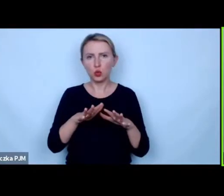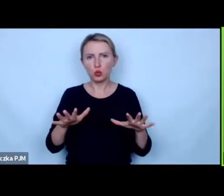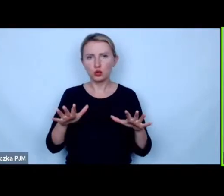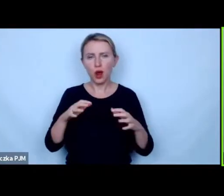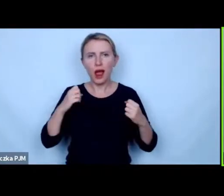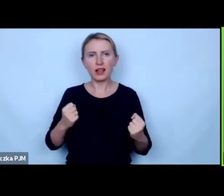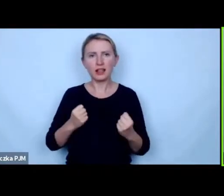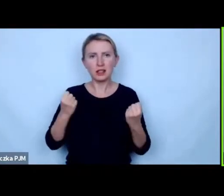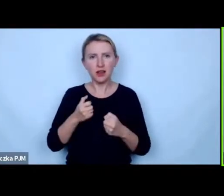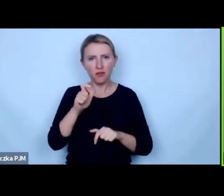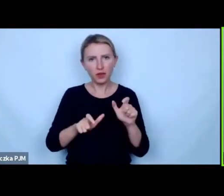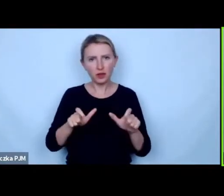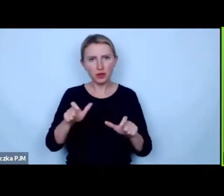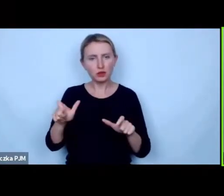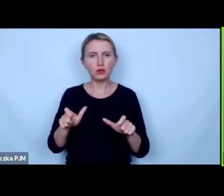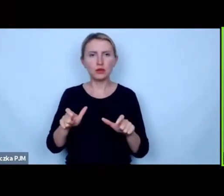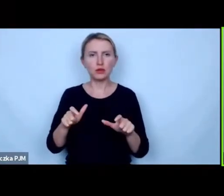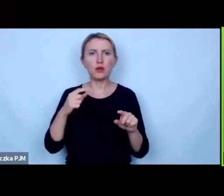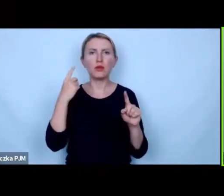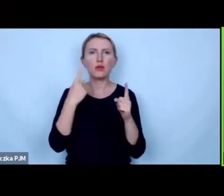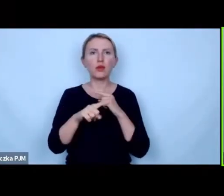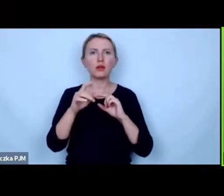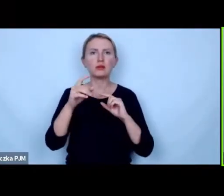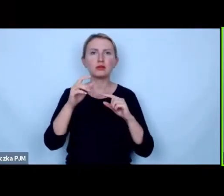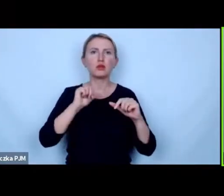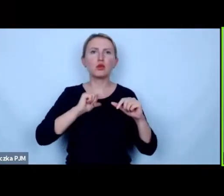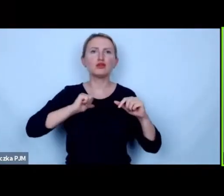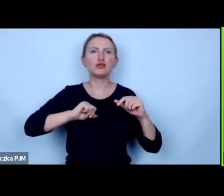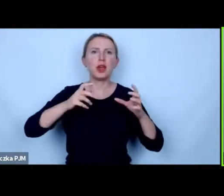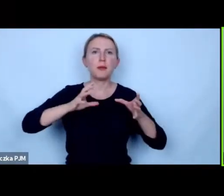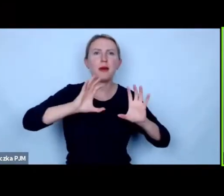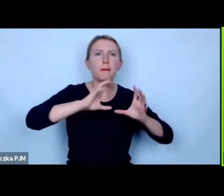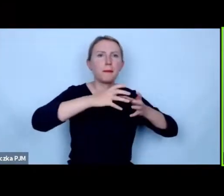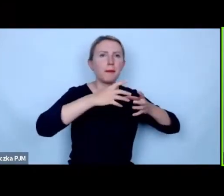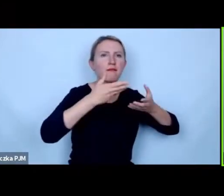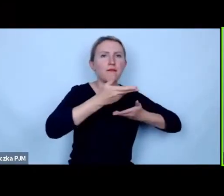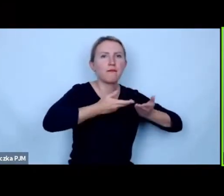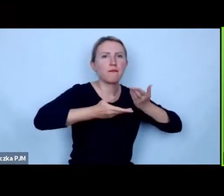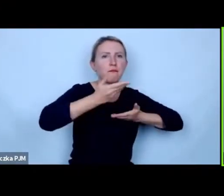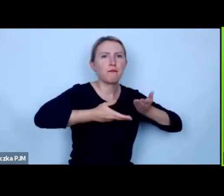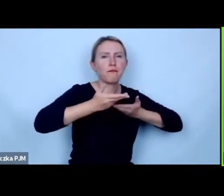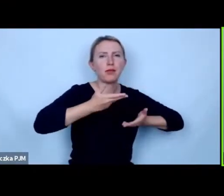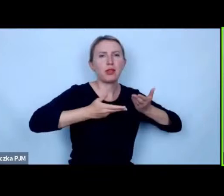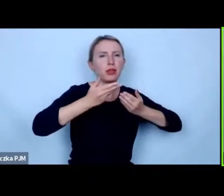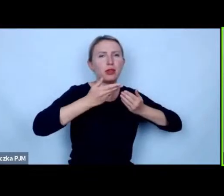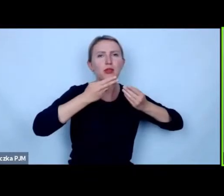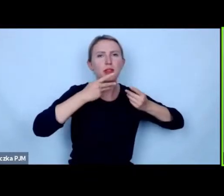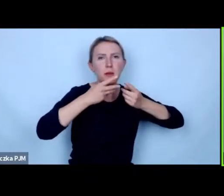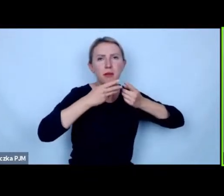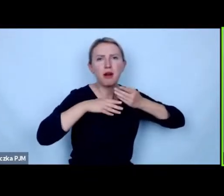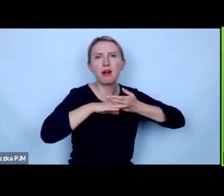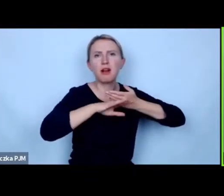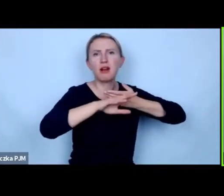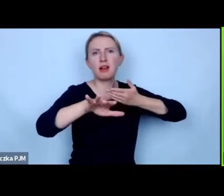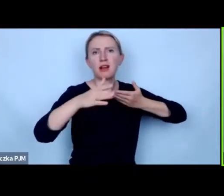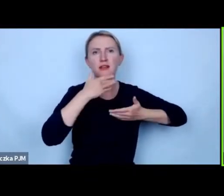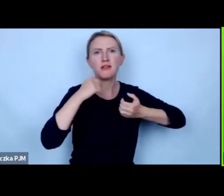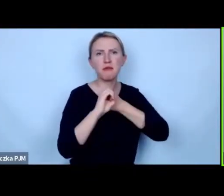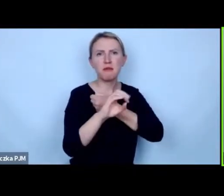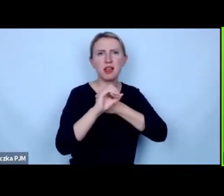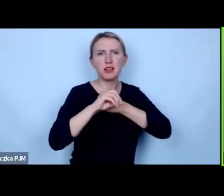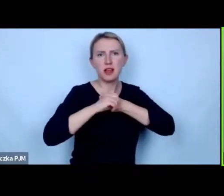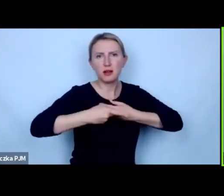aktywistach i aktywistów w zasadzie wysyła komunikat sama do siebie we własnym kręgu które nie przechodzą w mediach do